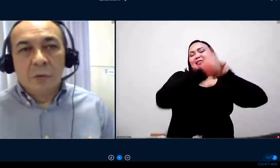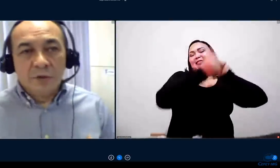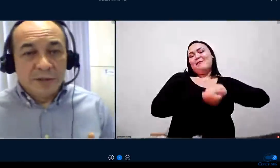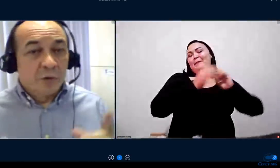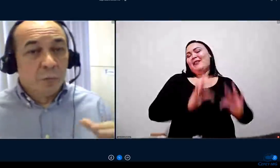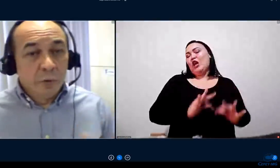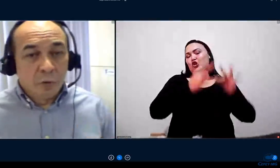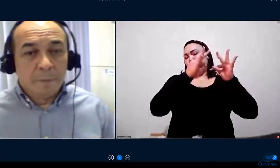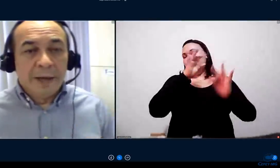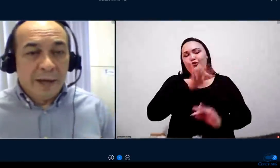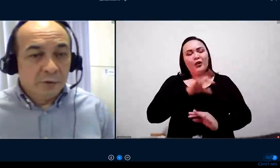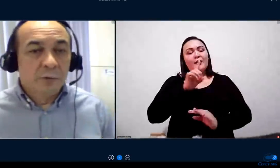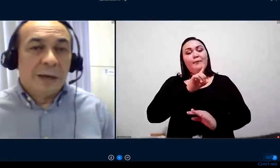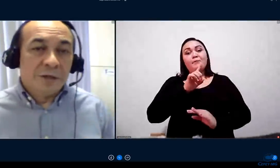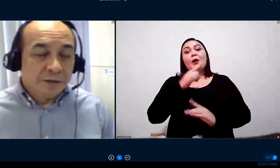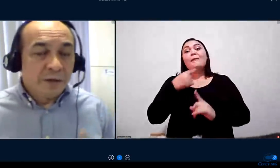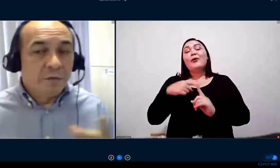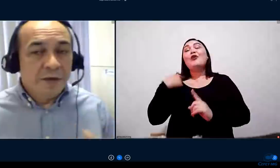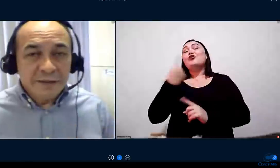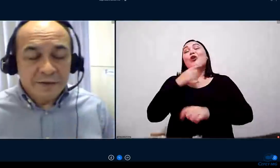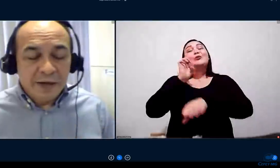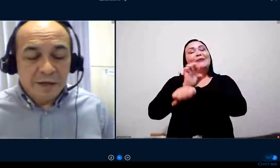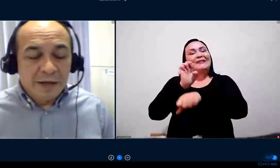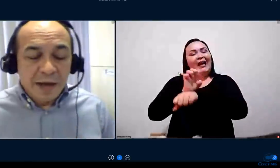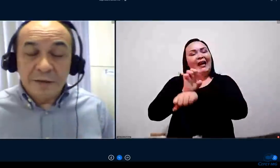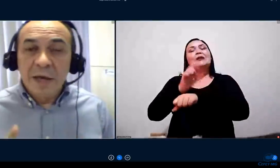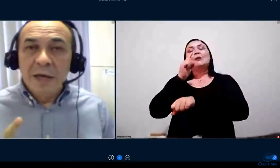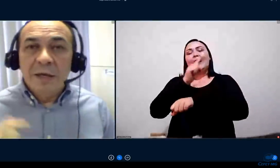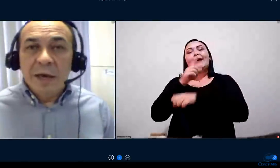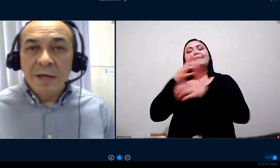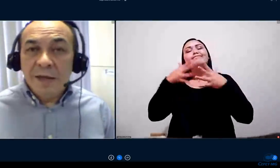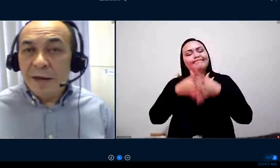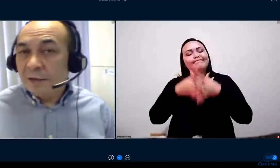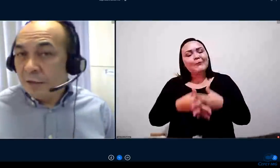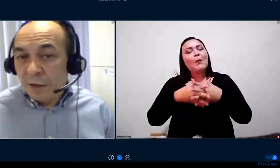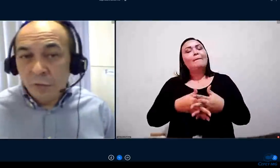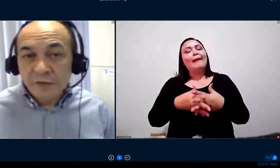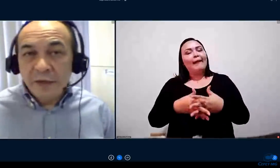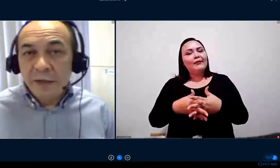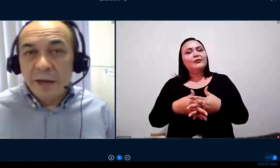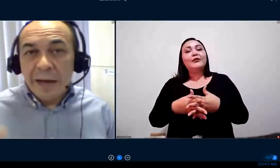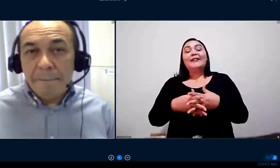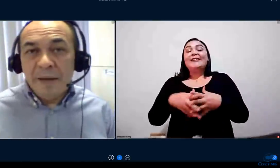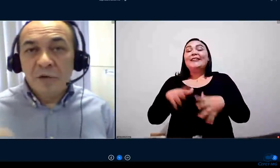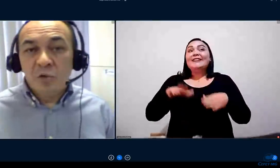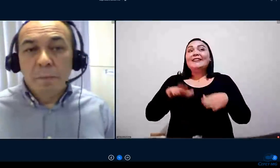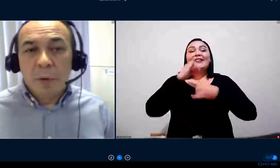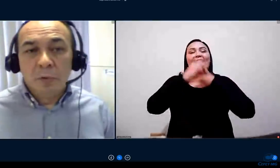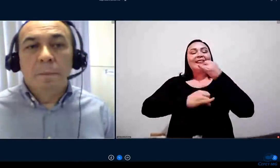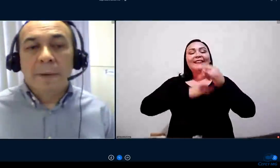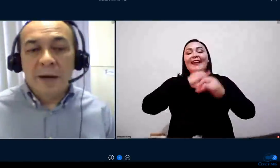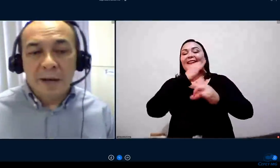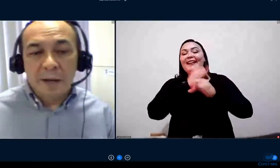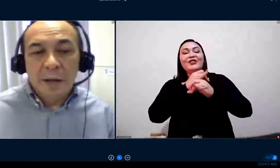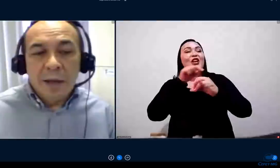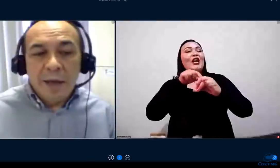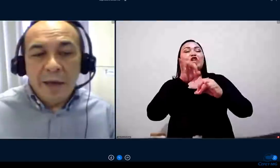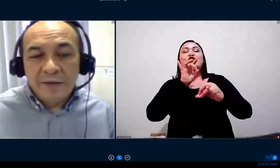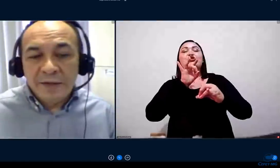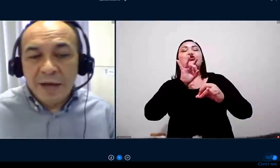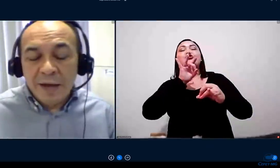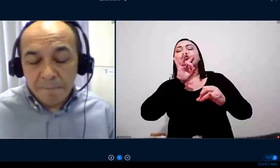estado é um estado muito complexo, a gente tem diversas realidades, e que a internet ela não seria apenas um ponto para